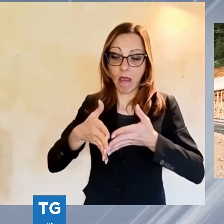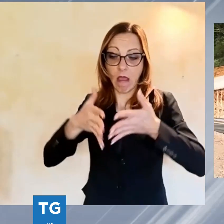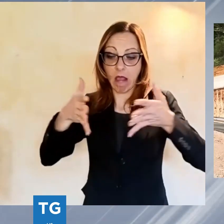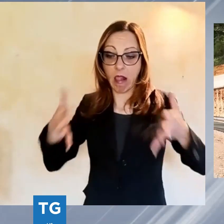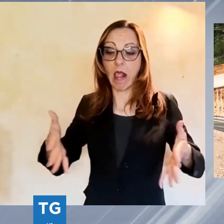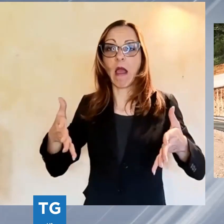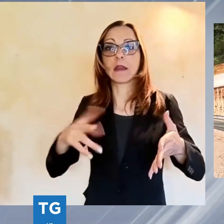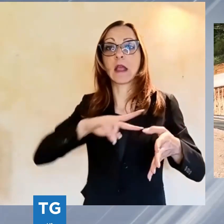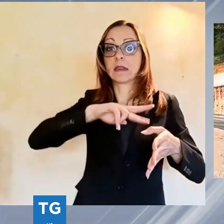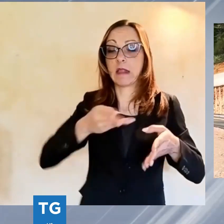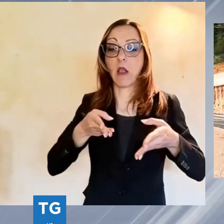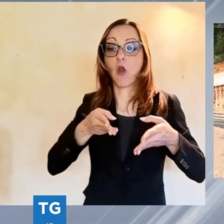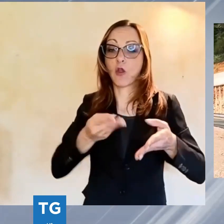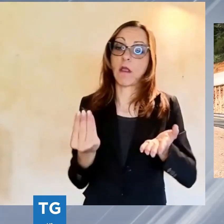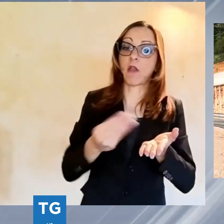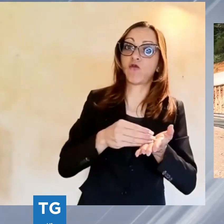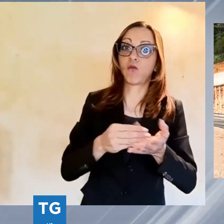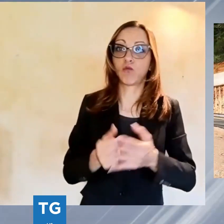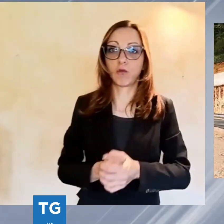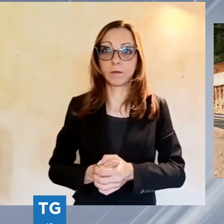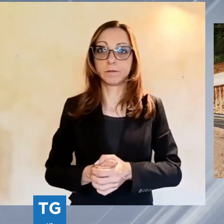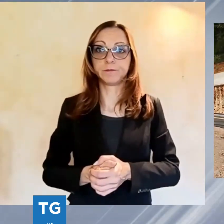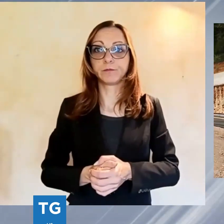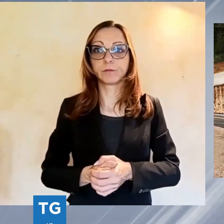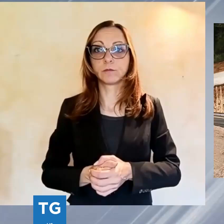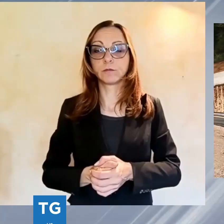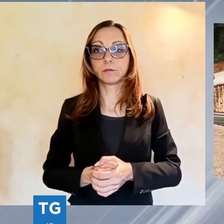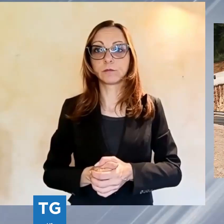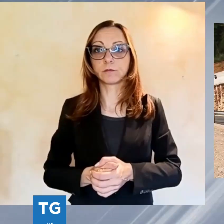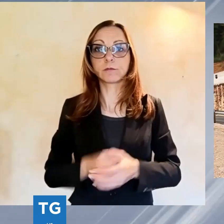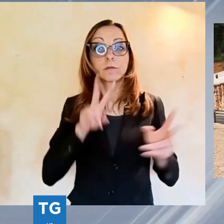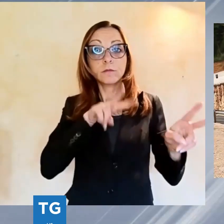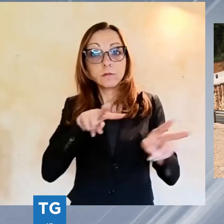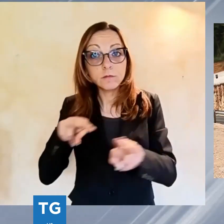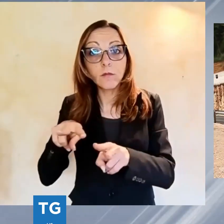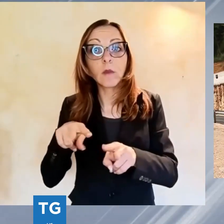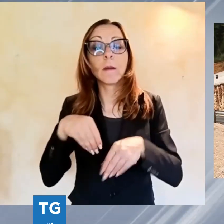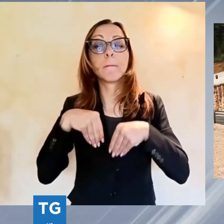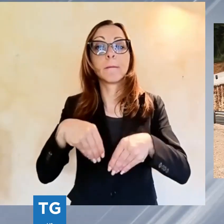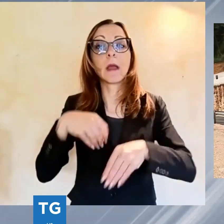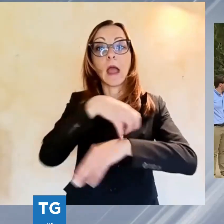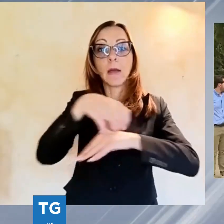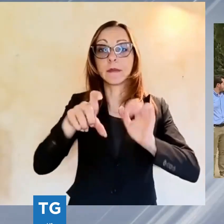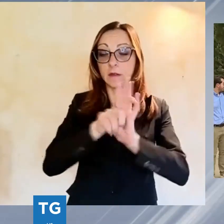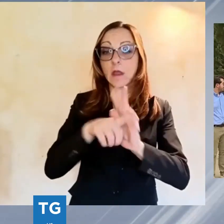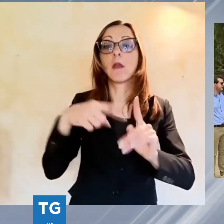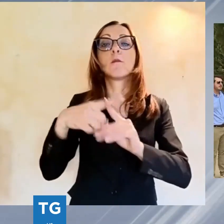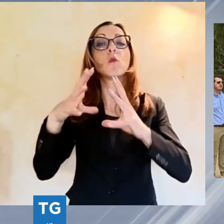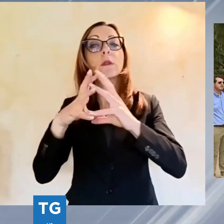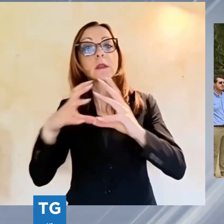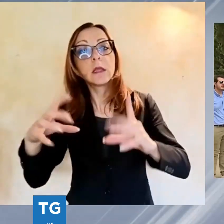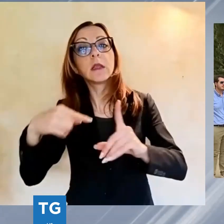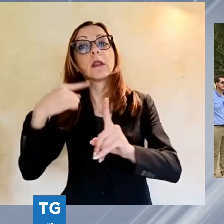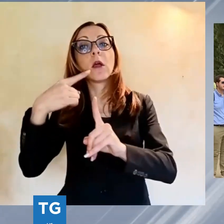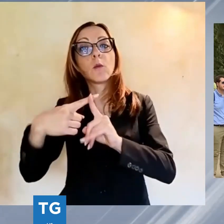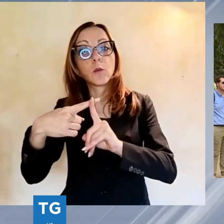corsia. Al sopralluogo per la riapertura della strada, oltre all'amministrazione di Camaiore e alla ditta esecutrice, era presente anche il